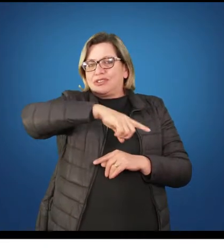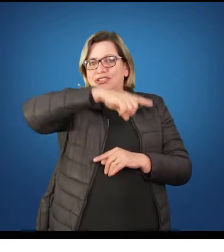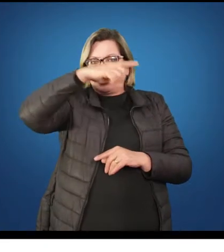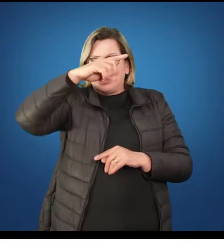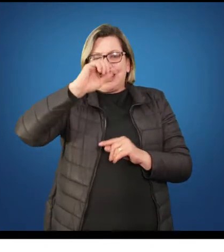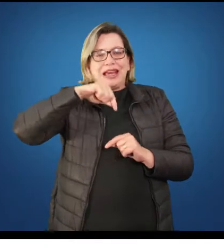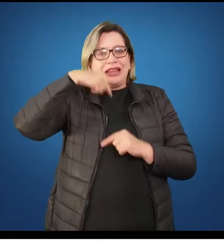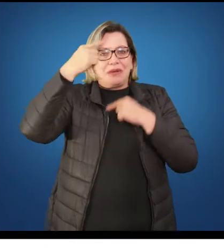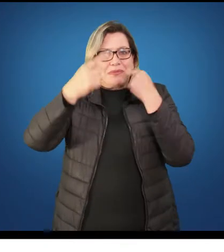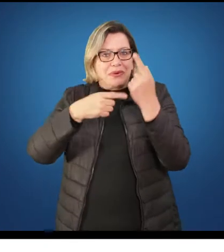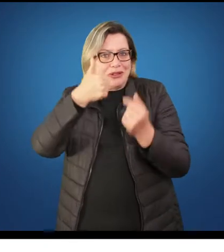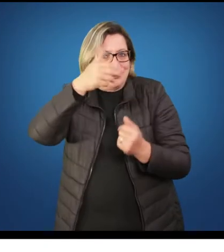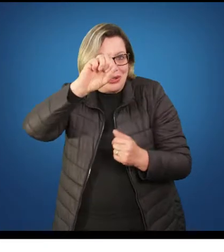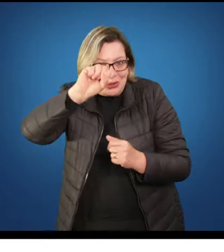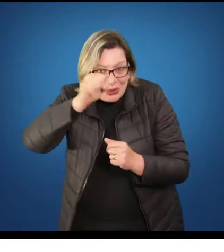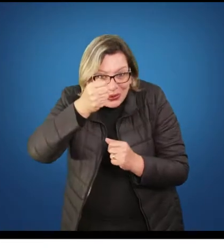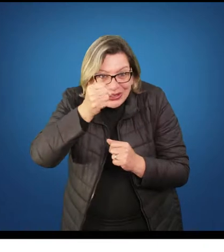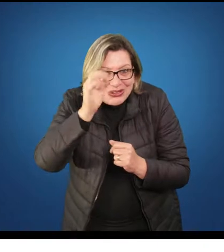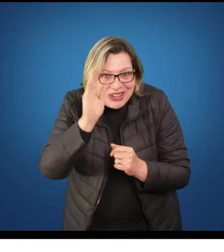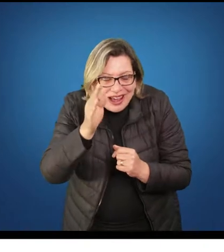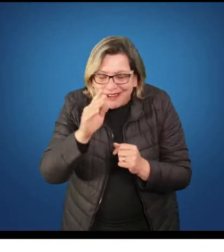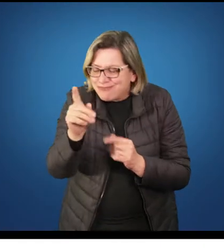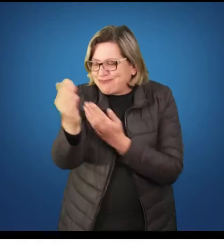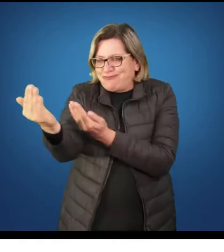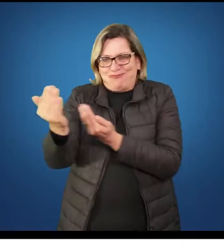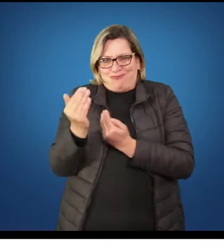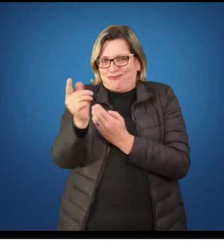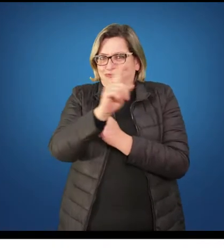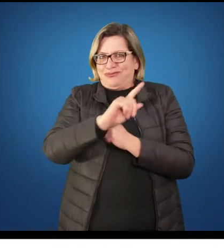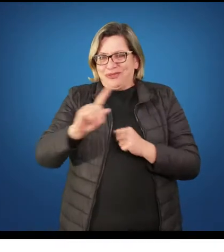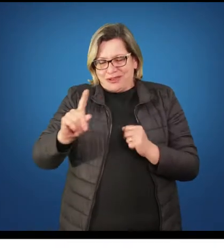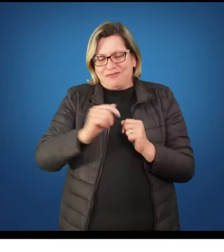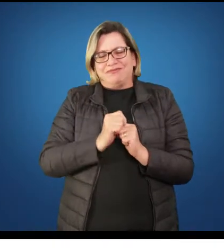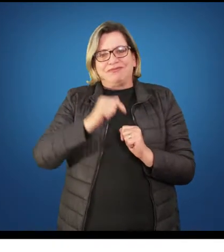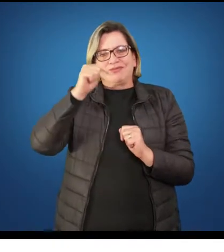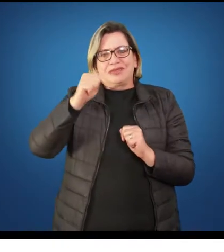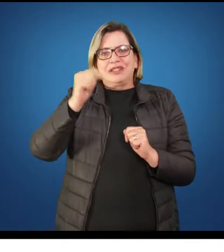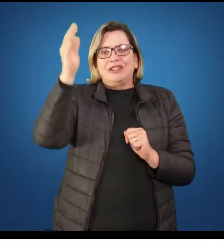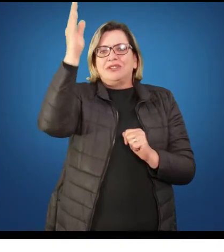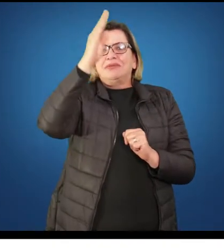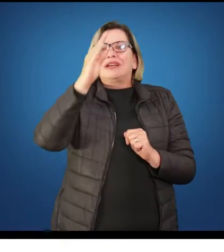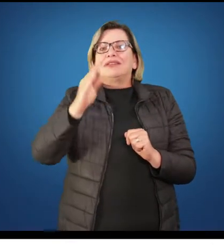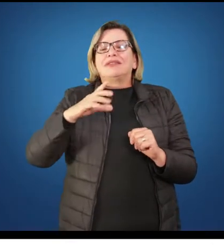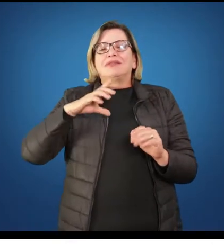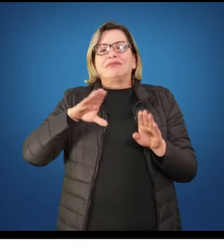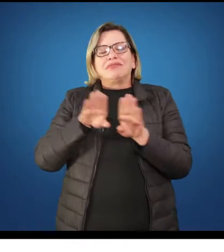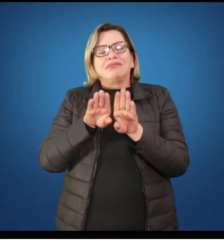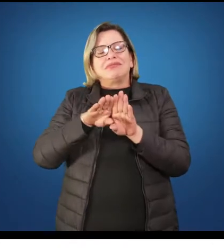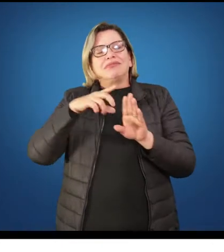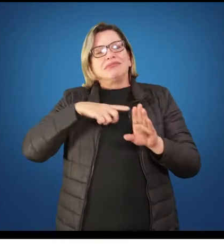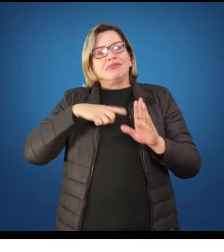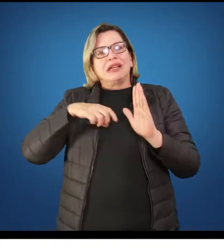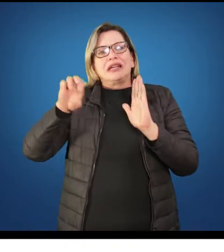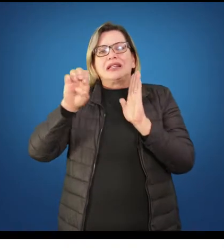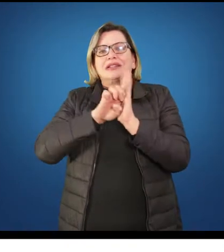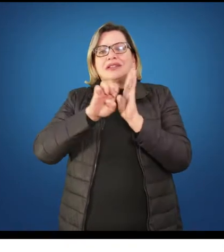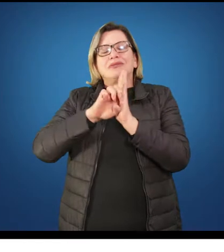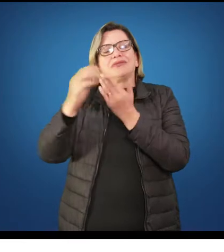a legislação brasileira, o de 15 até 17 anos, ele é tratado